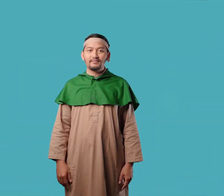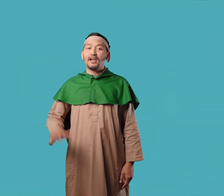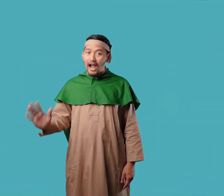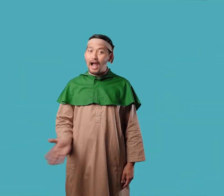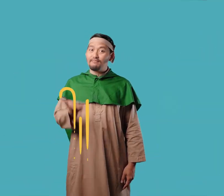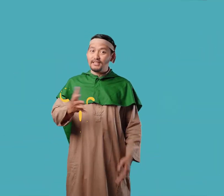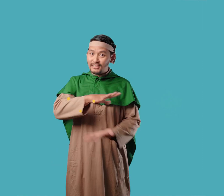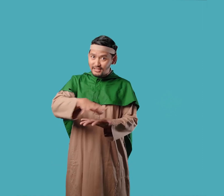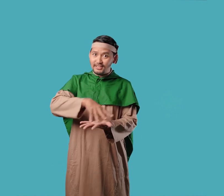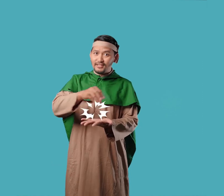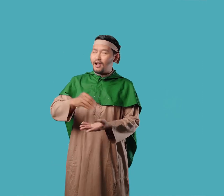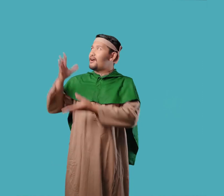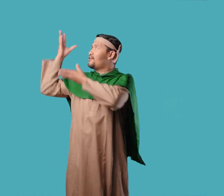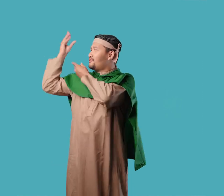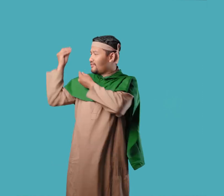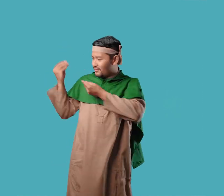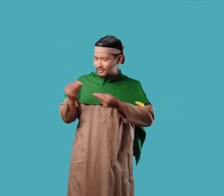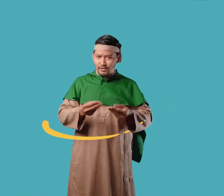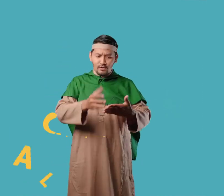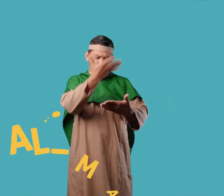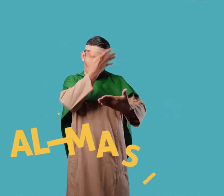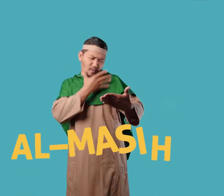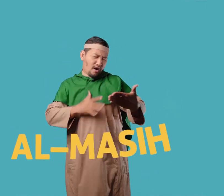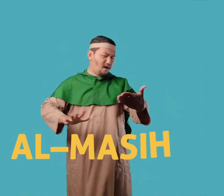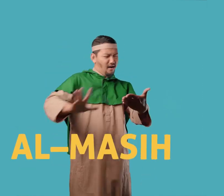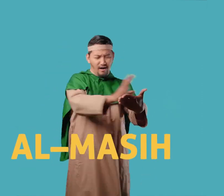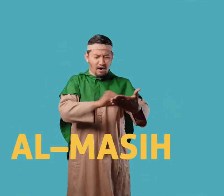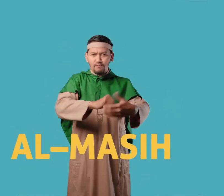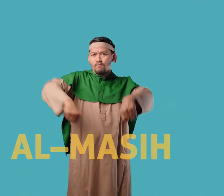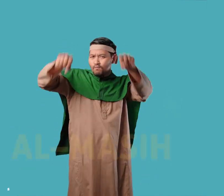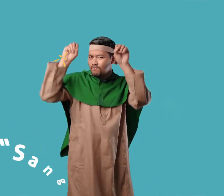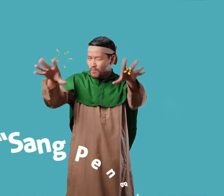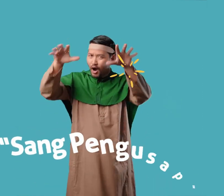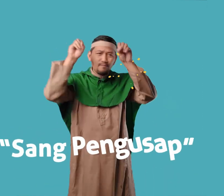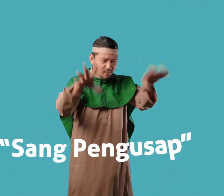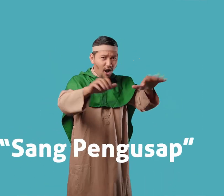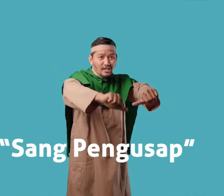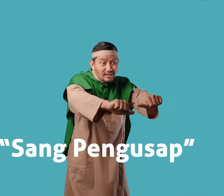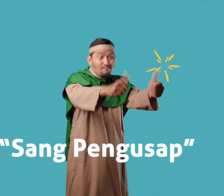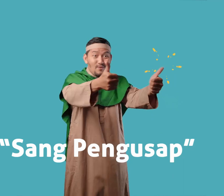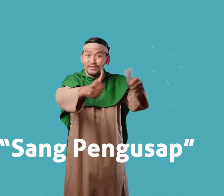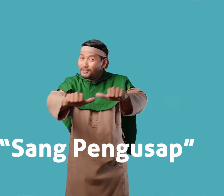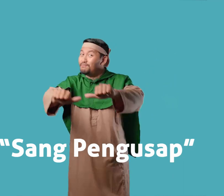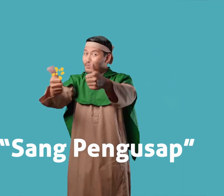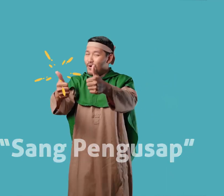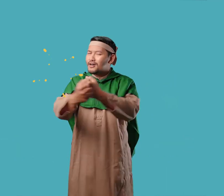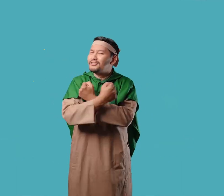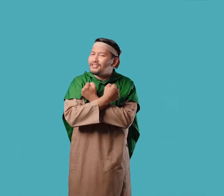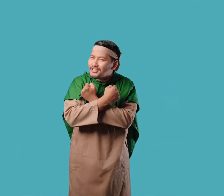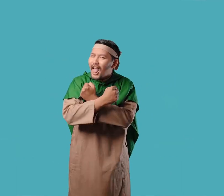Nabi Isa disebut sebagai Al-Masih Yang artinya sang pengusap Karena dengan usapannya Beliau